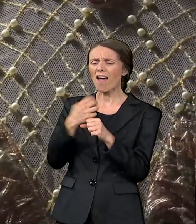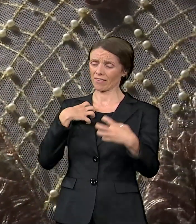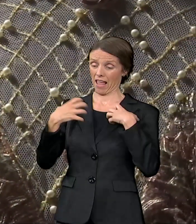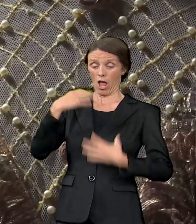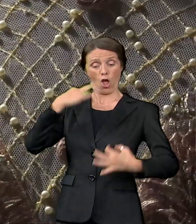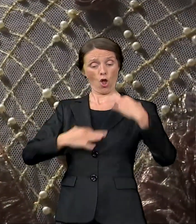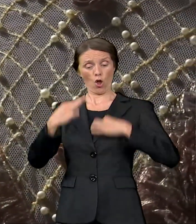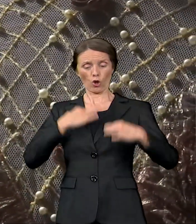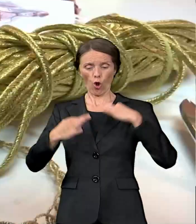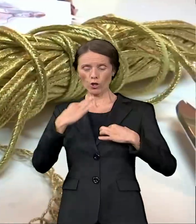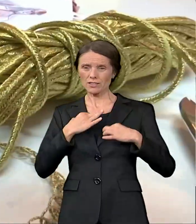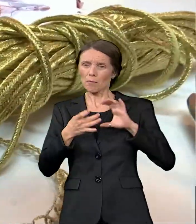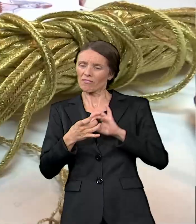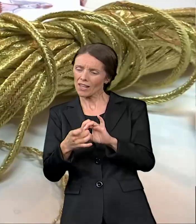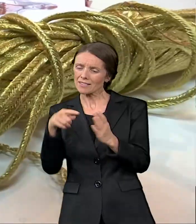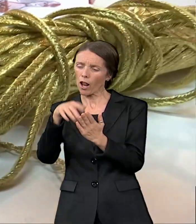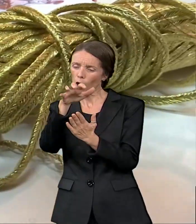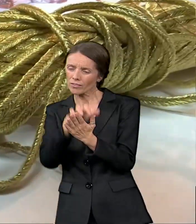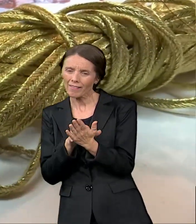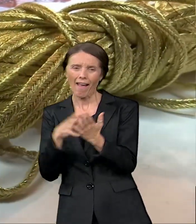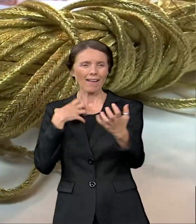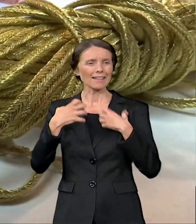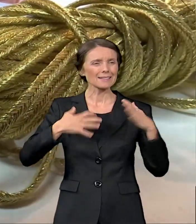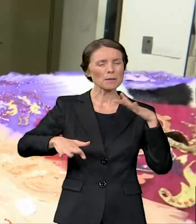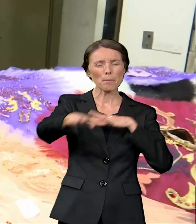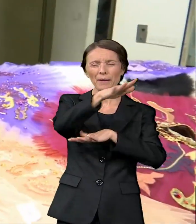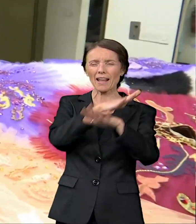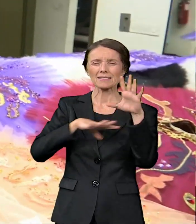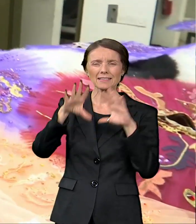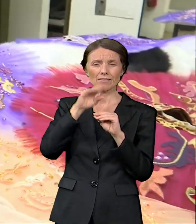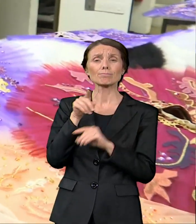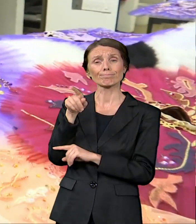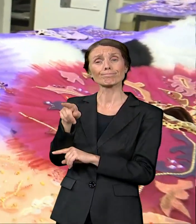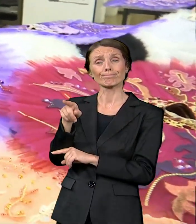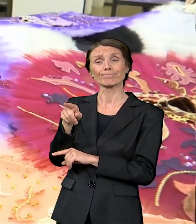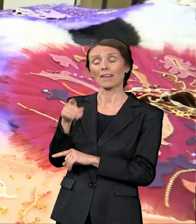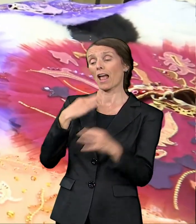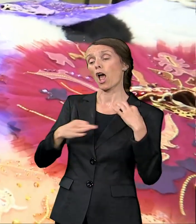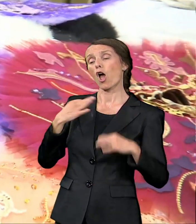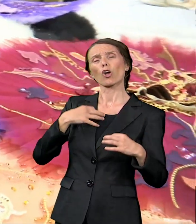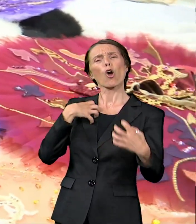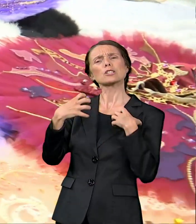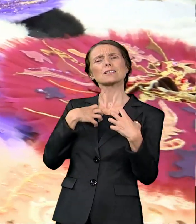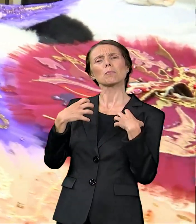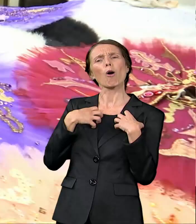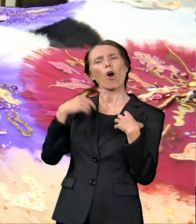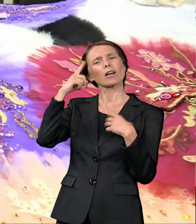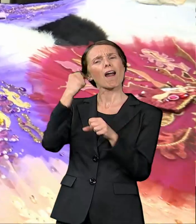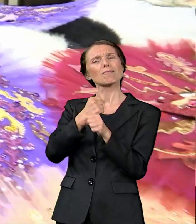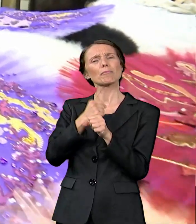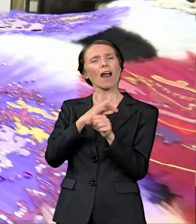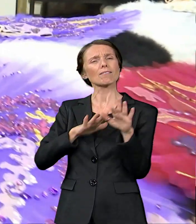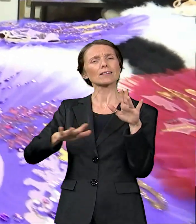još jedno čitanje teksta i pozorišnu magiju. To je predan vez kostimografa za scenu u svim bojama života. Vez